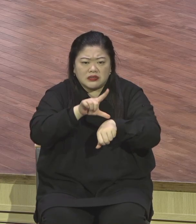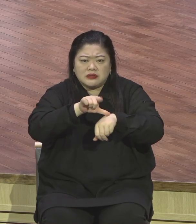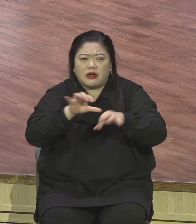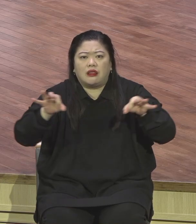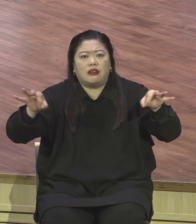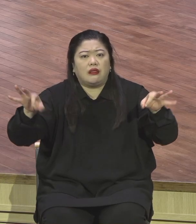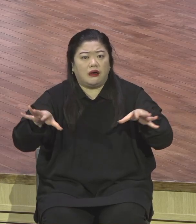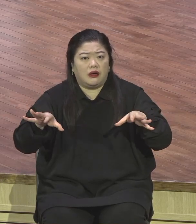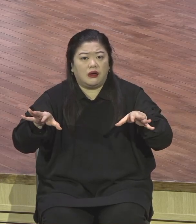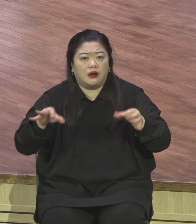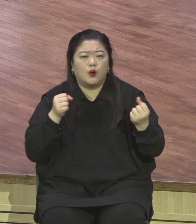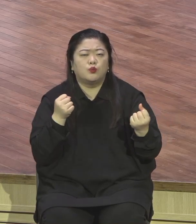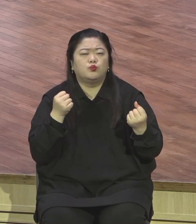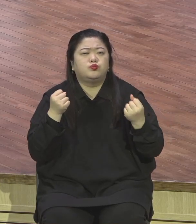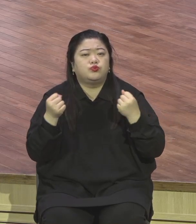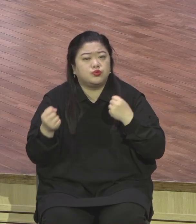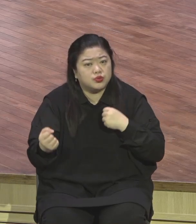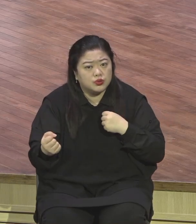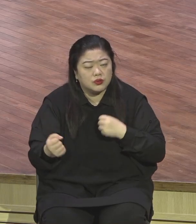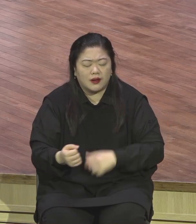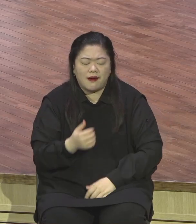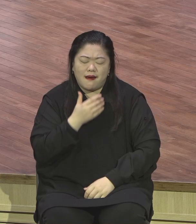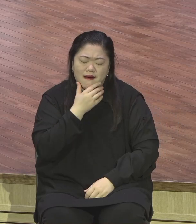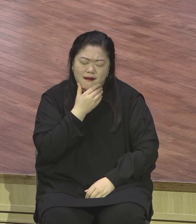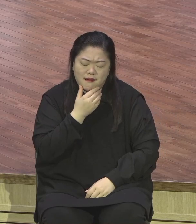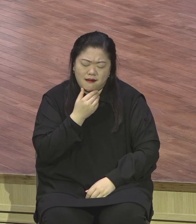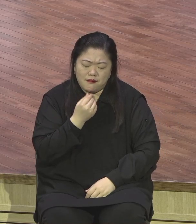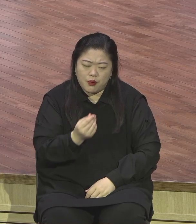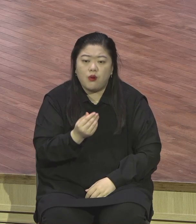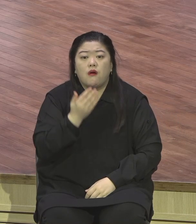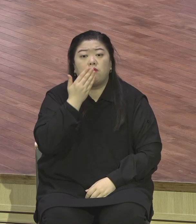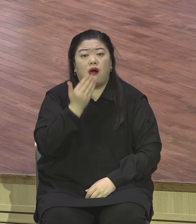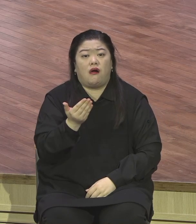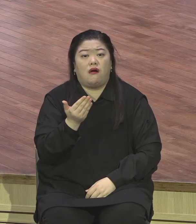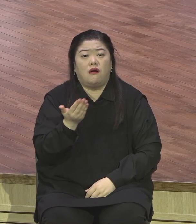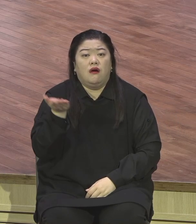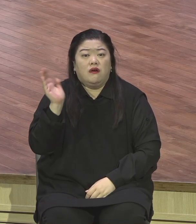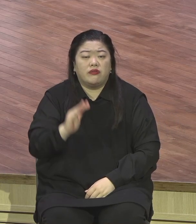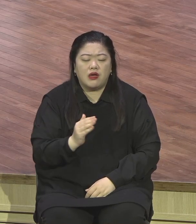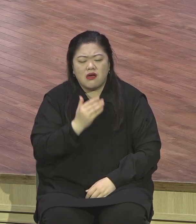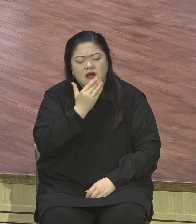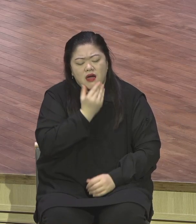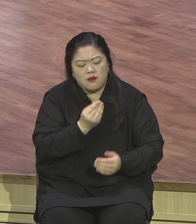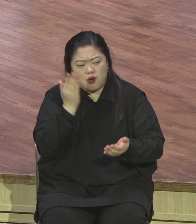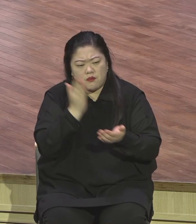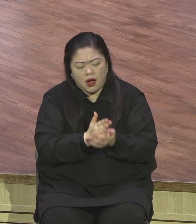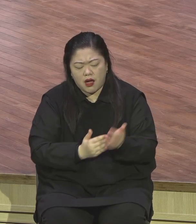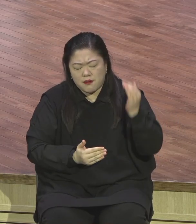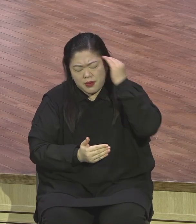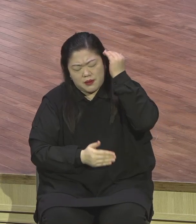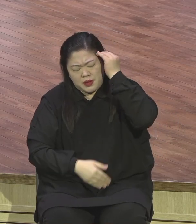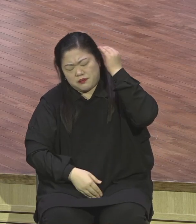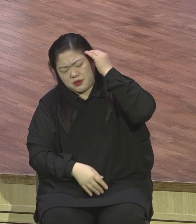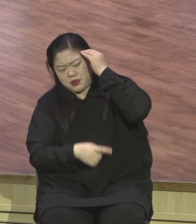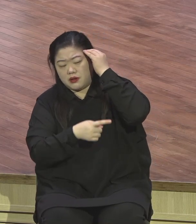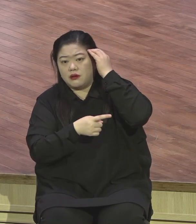행복하게 살지 못하도록 하는 상황이 많이 있다. 그래서